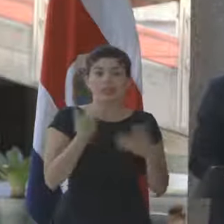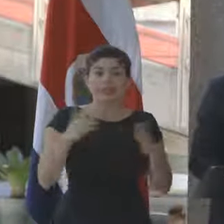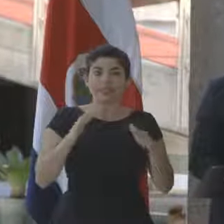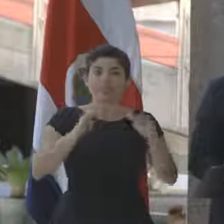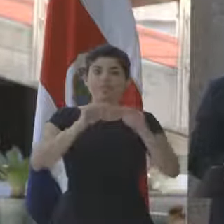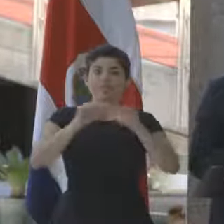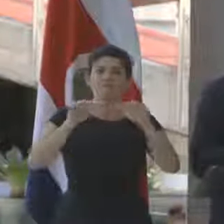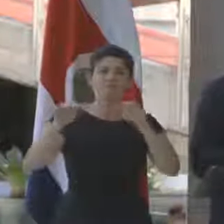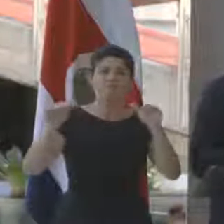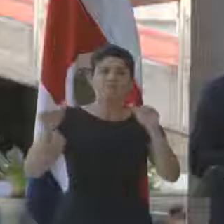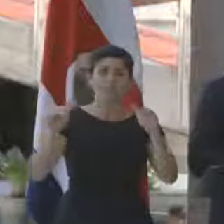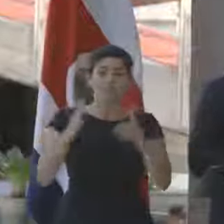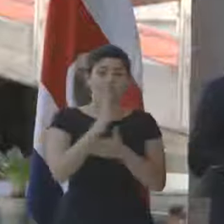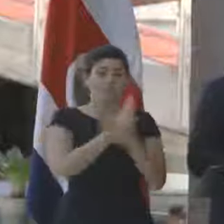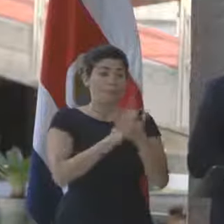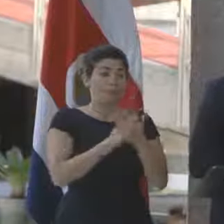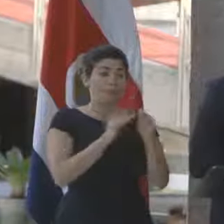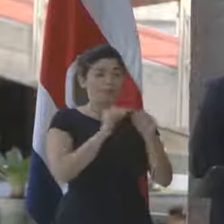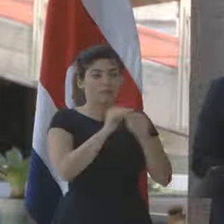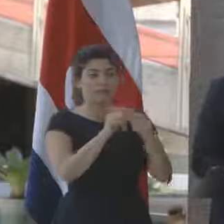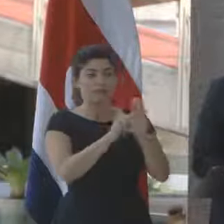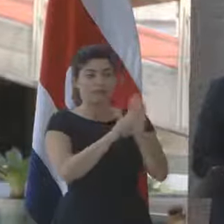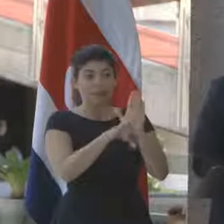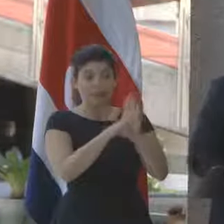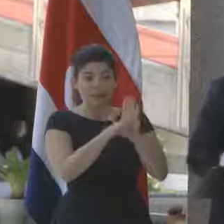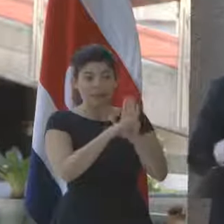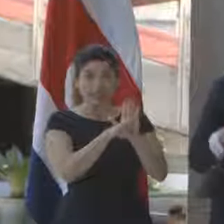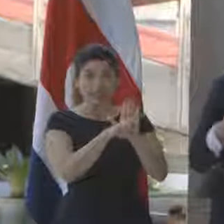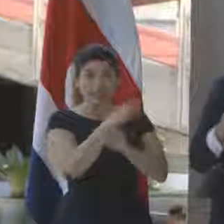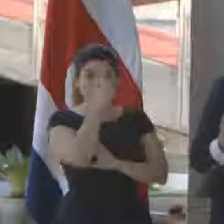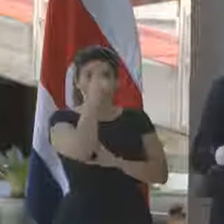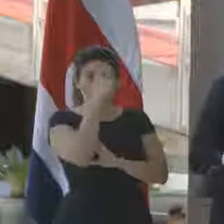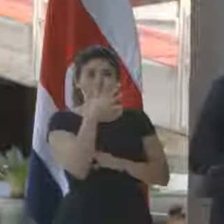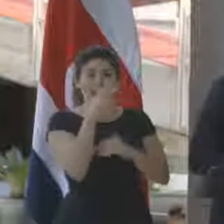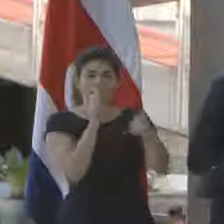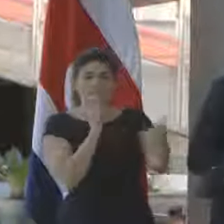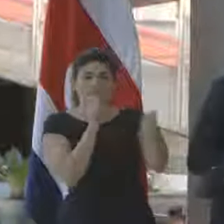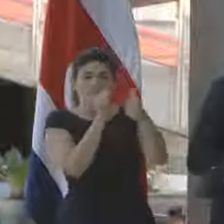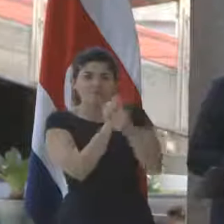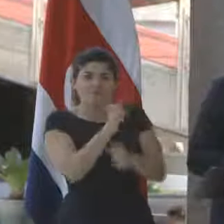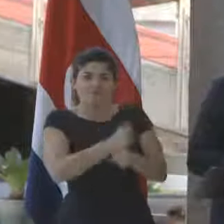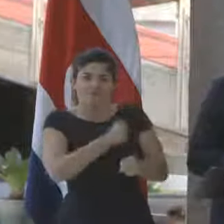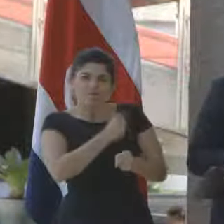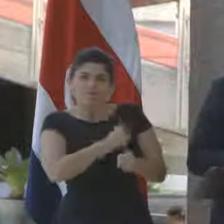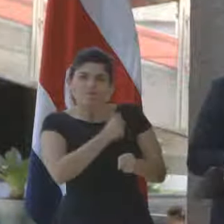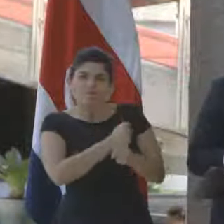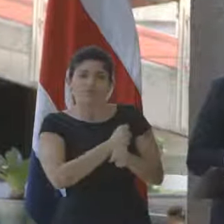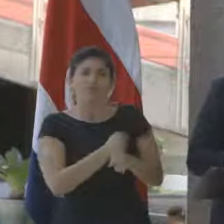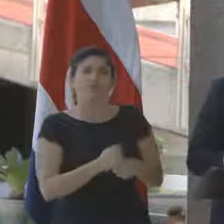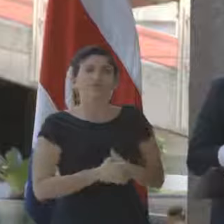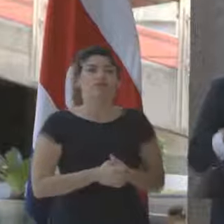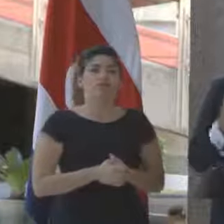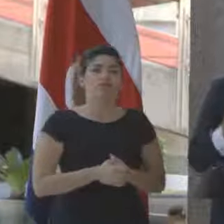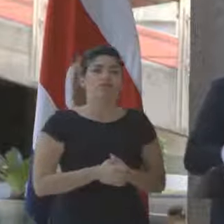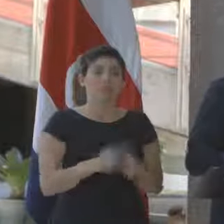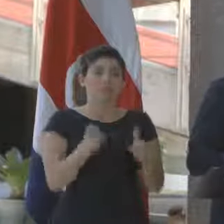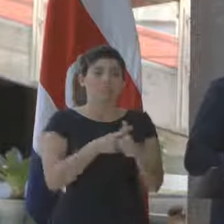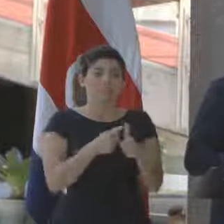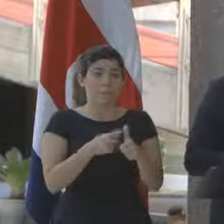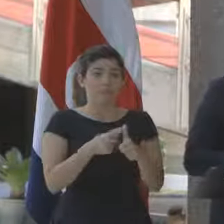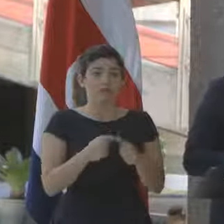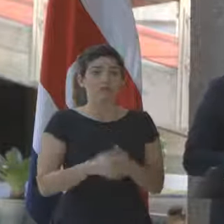llamado, por una parte, a la asamblea legislativa para trabajar en conjunto y, en primera